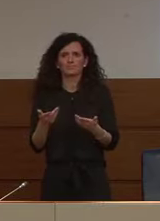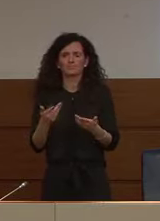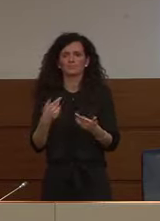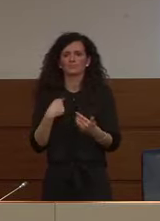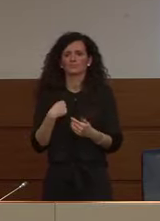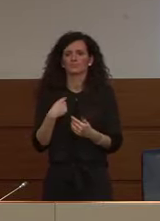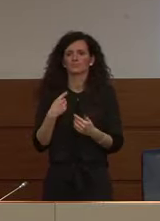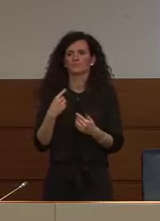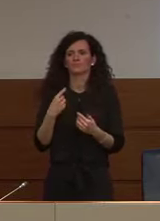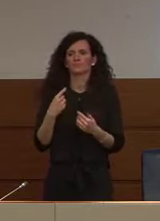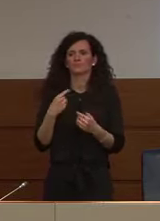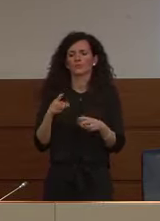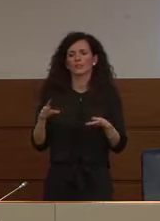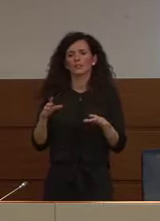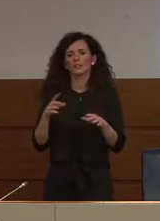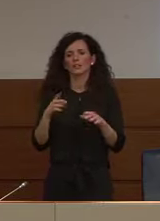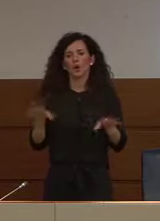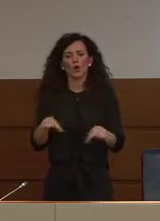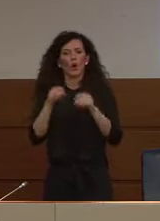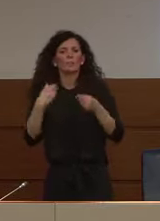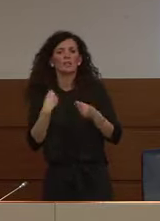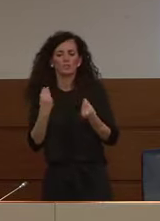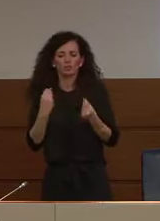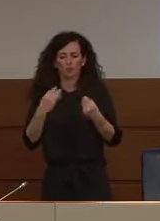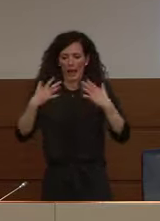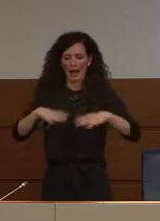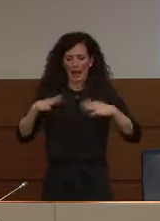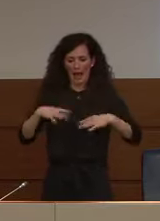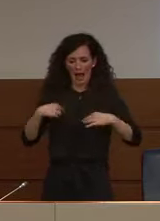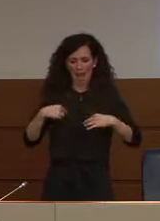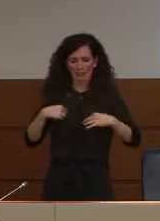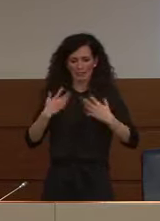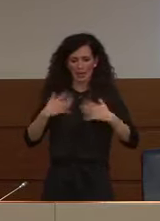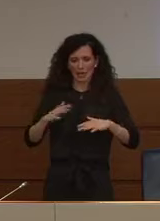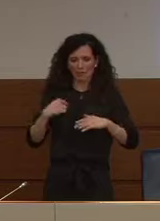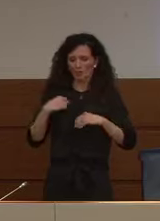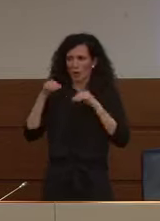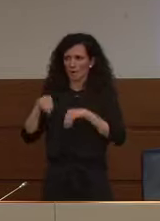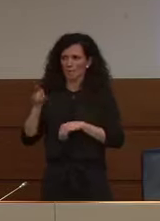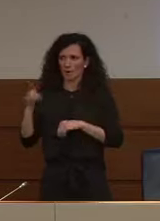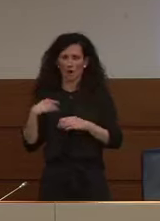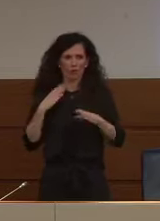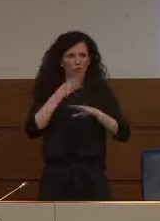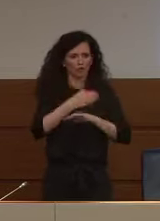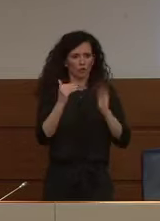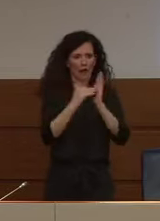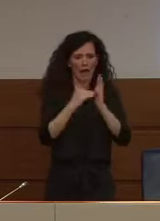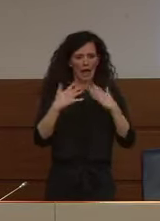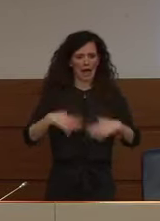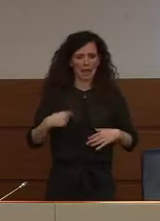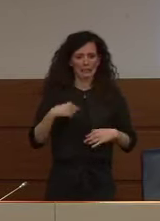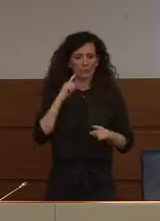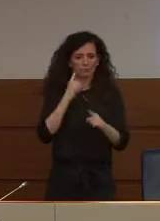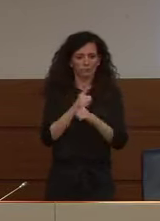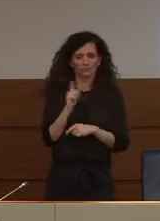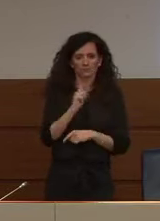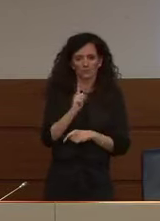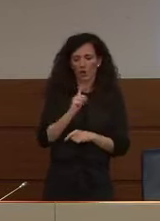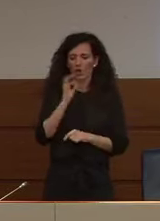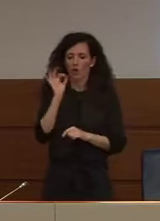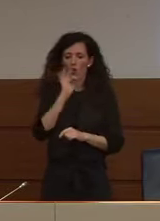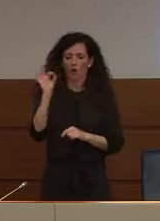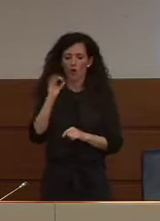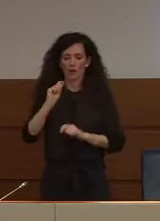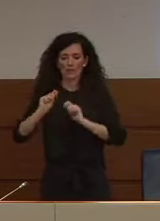non introdurre in casa abiti piuttosto che scarpe tanto per dire